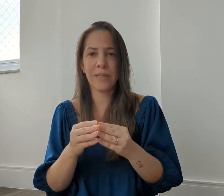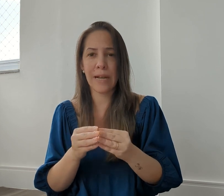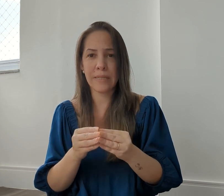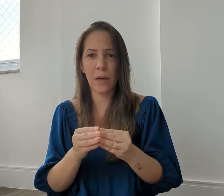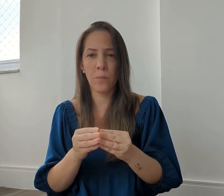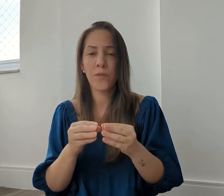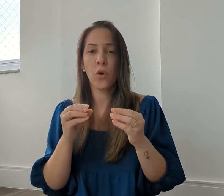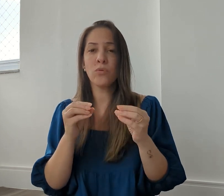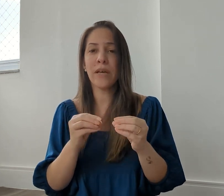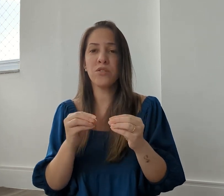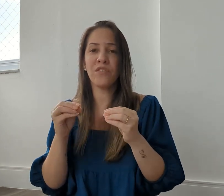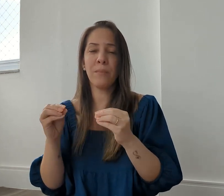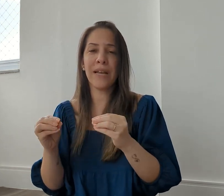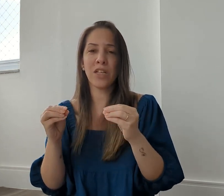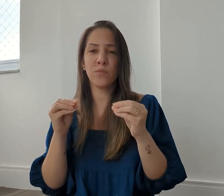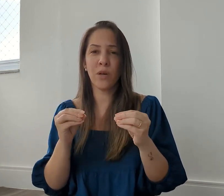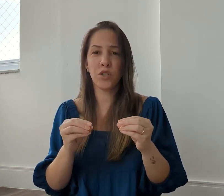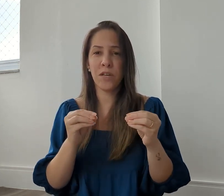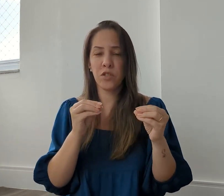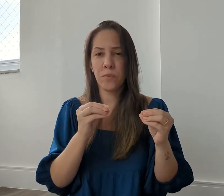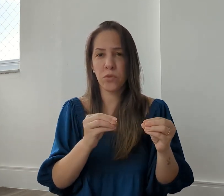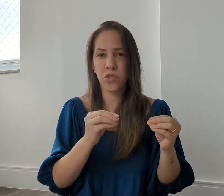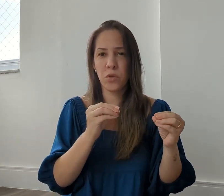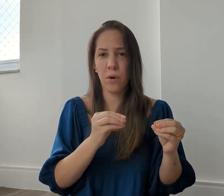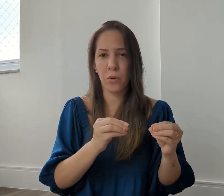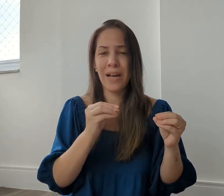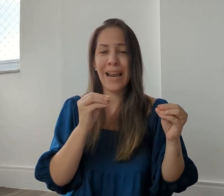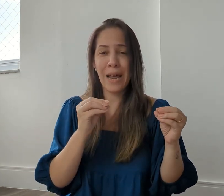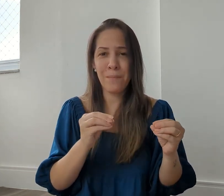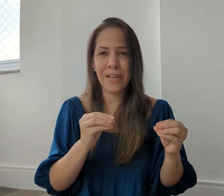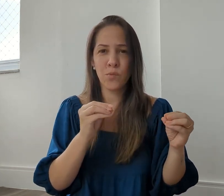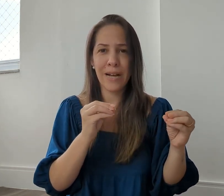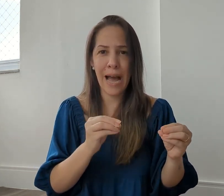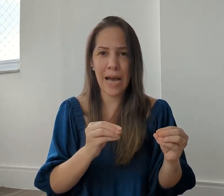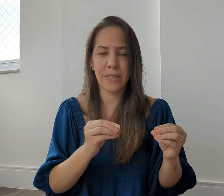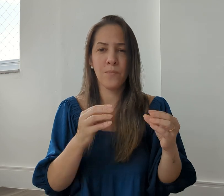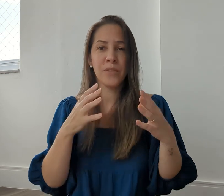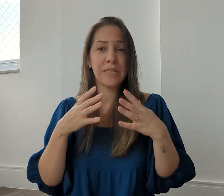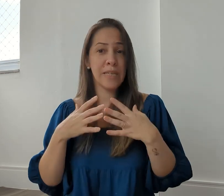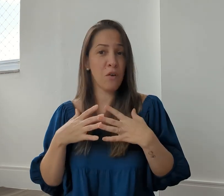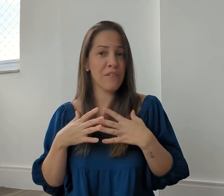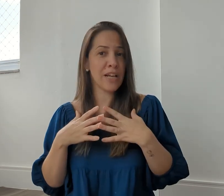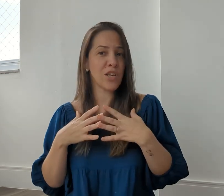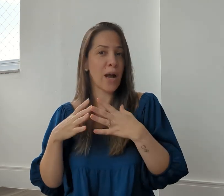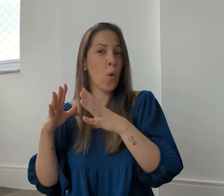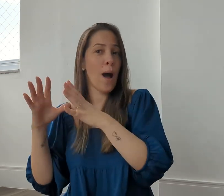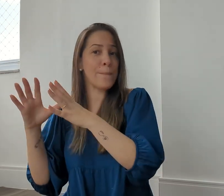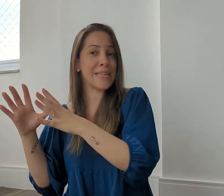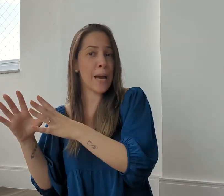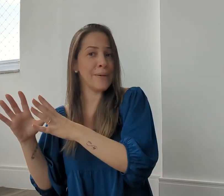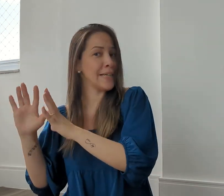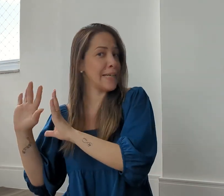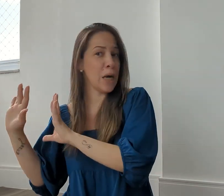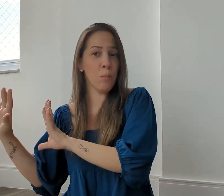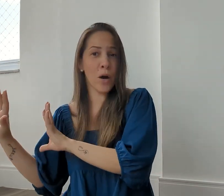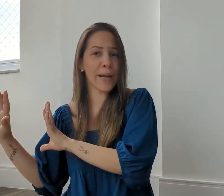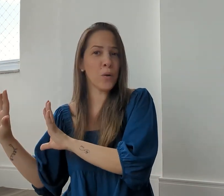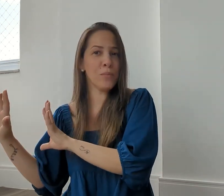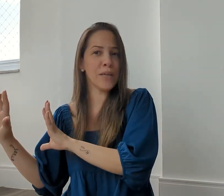imigração? Conceito de família são as mesmas pessoas que moram na mesma casa. Se eu viajar com a minha mãe que não mora comigo,